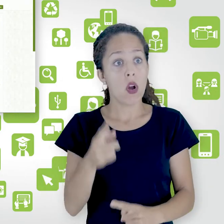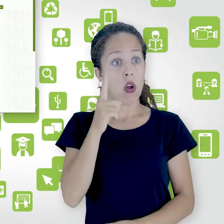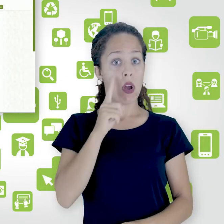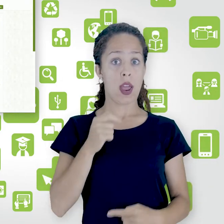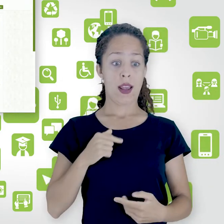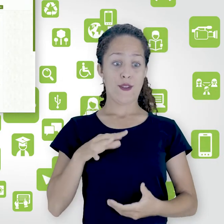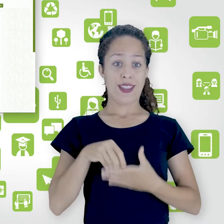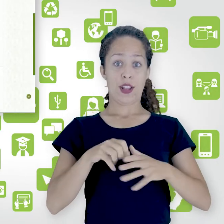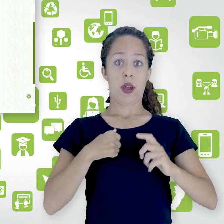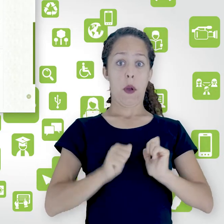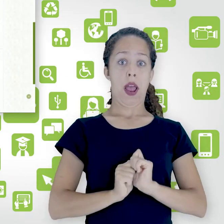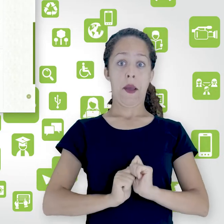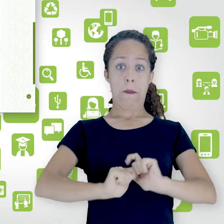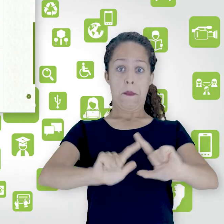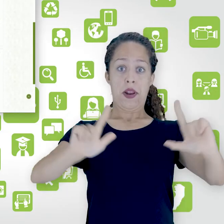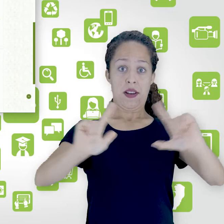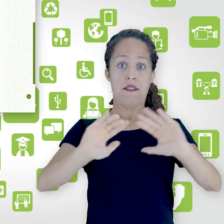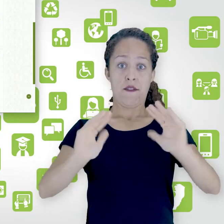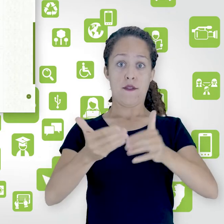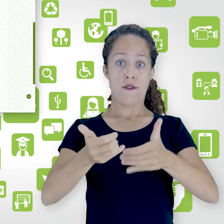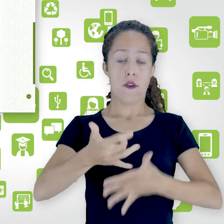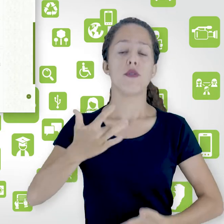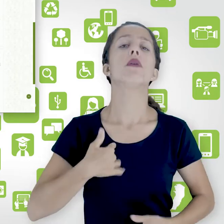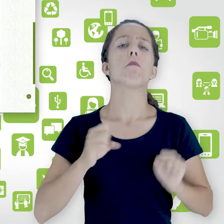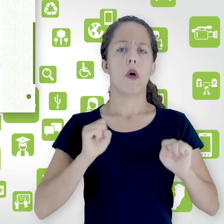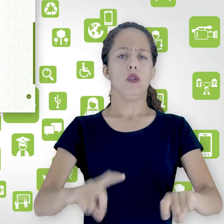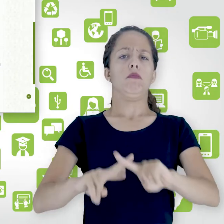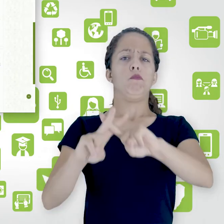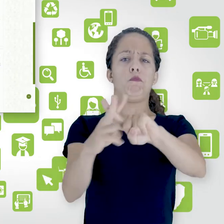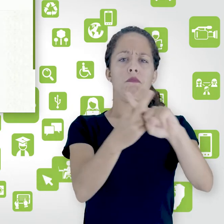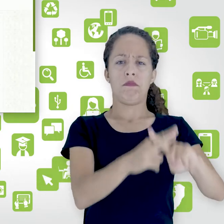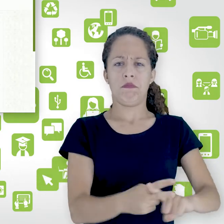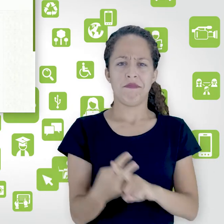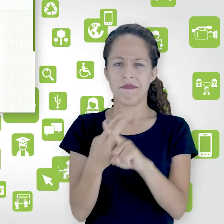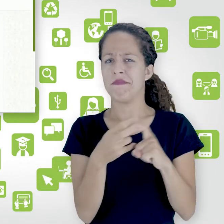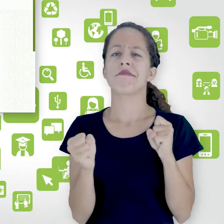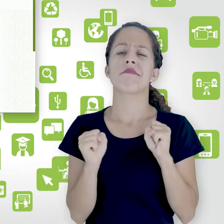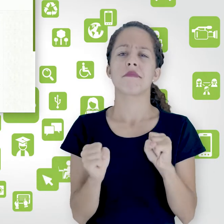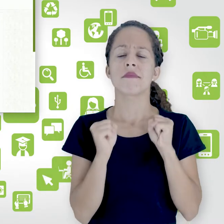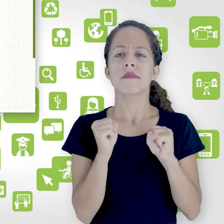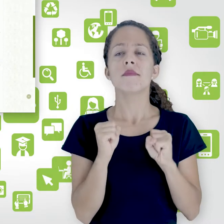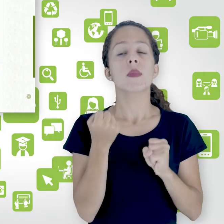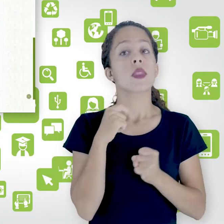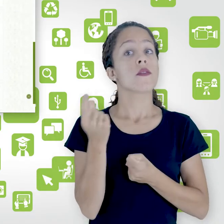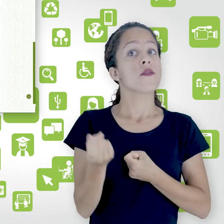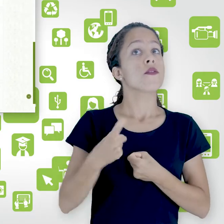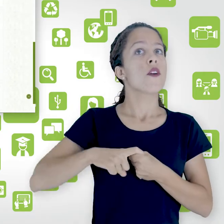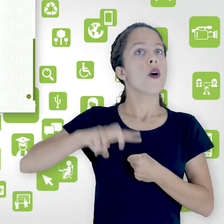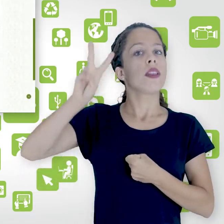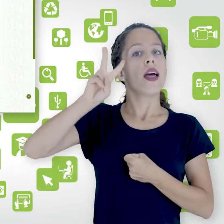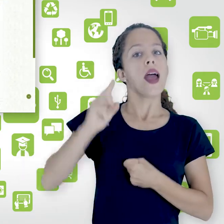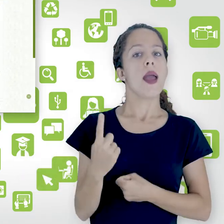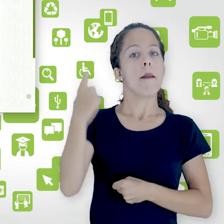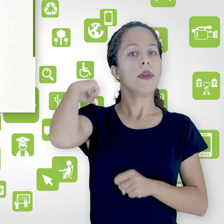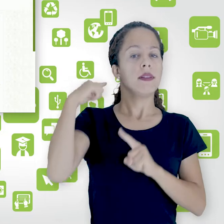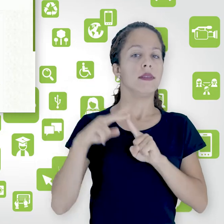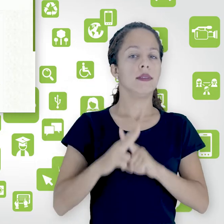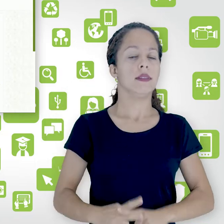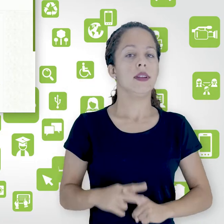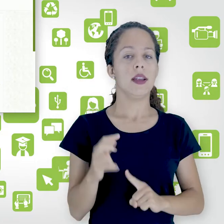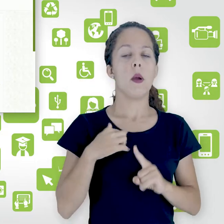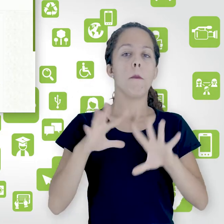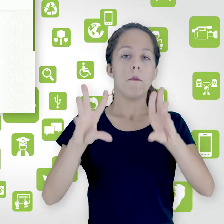fórum que eu quero e posso editar as configurações aqui ele volta para aquelas configurações para que eu possa editar